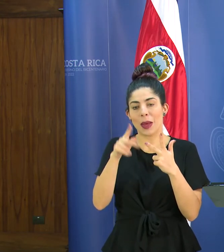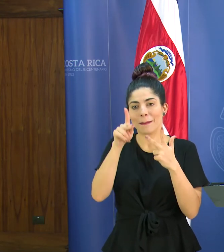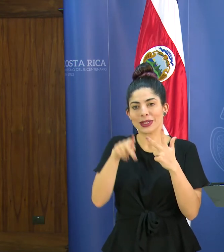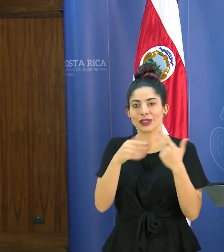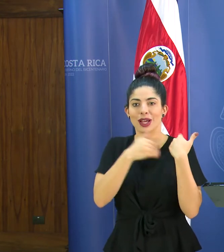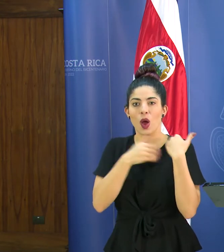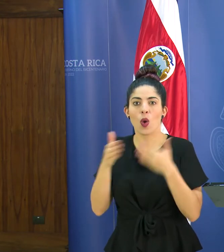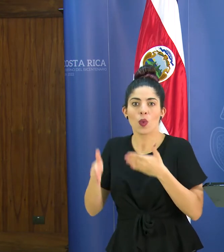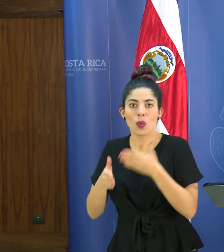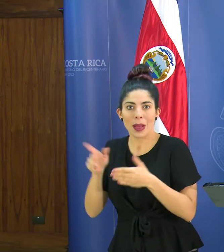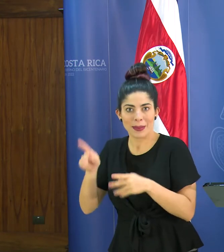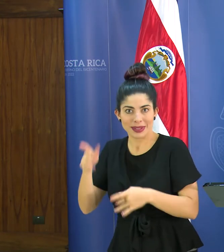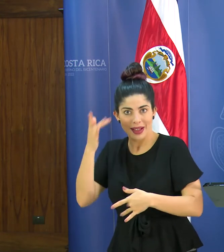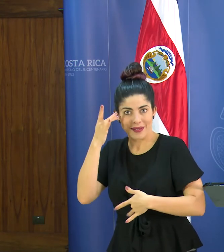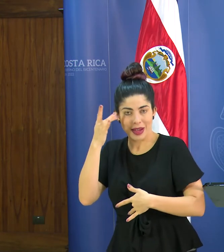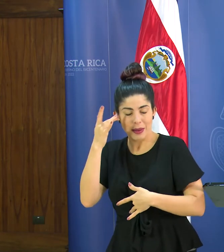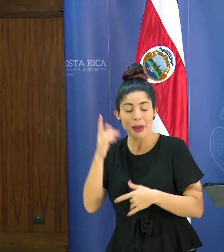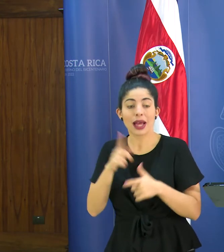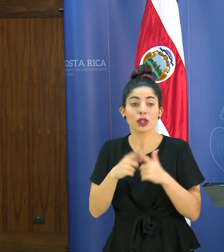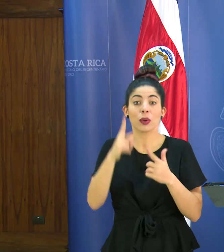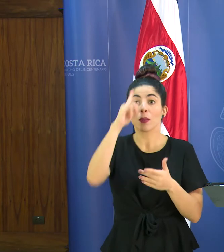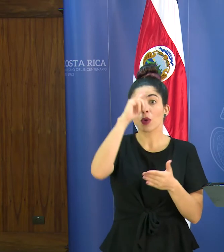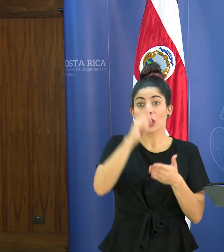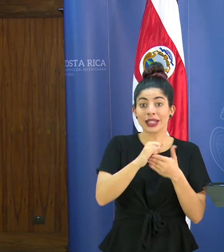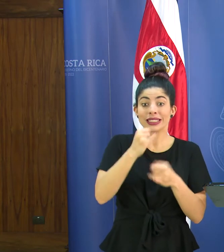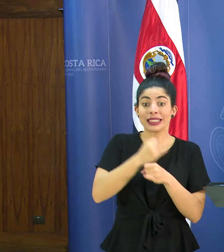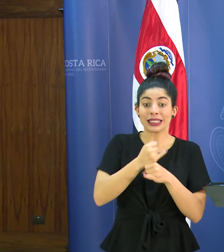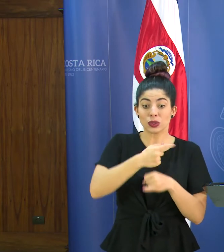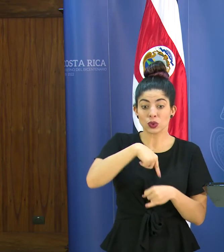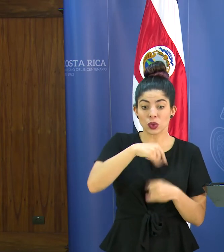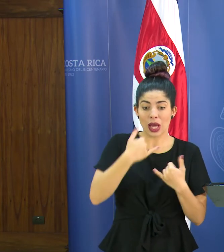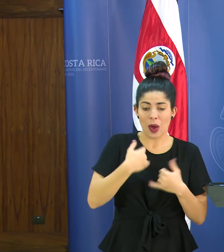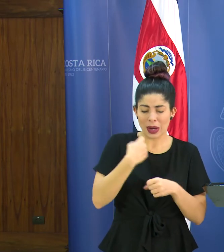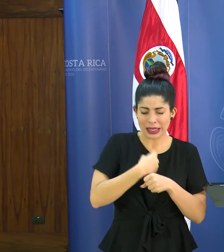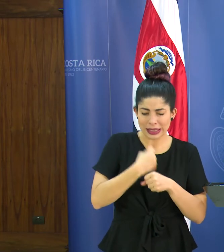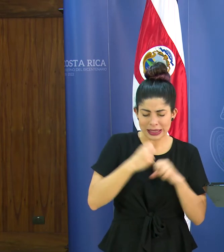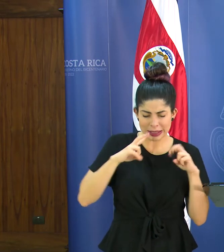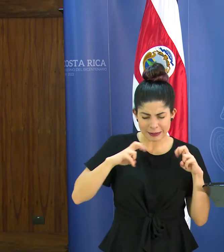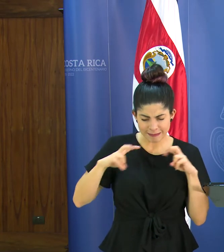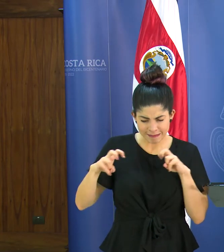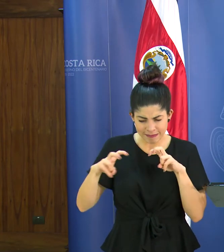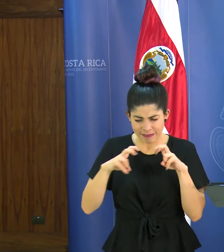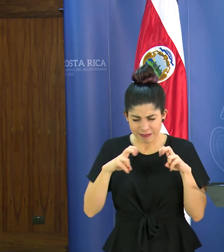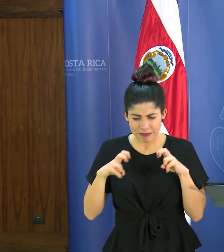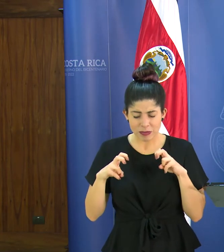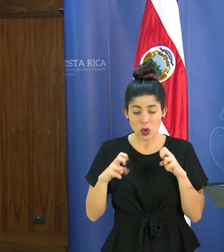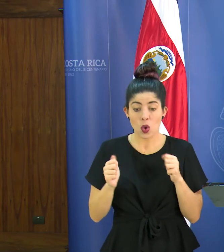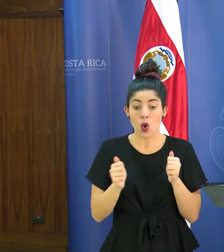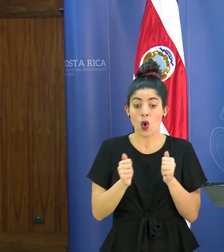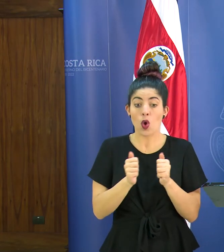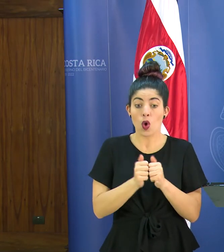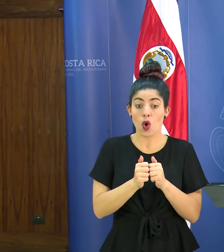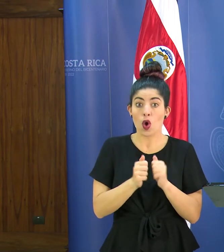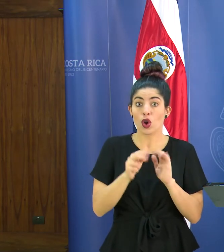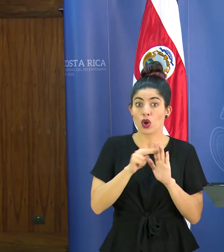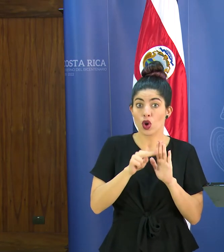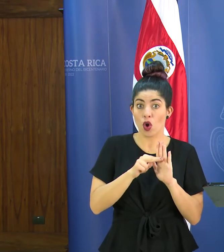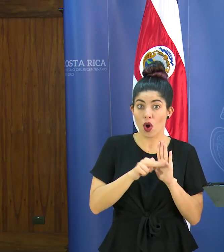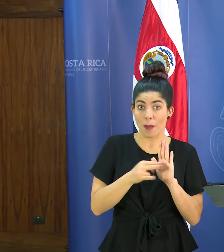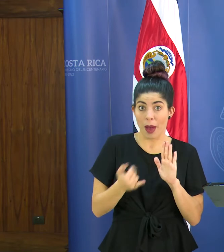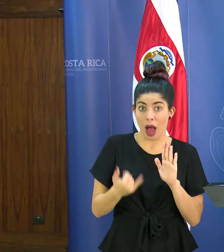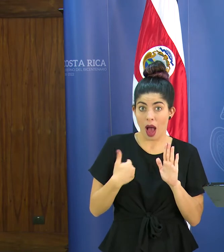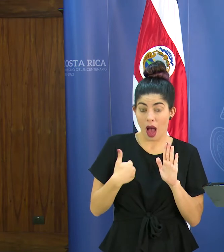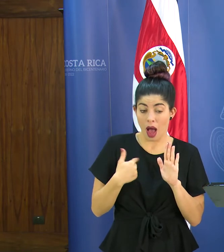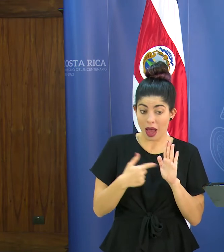precisamente por eso la institucionalidad está haciendo todas las revisiones de que con las con el alcance normativo que tenemos